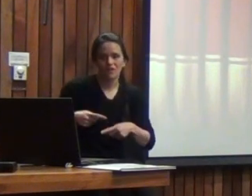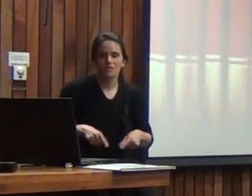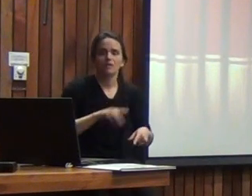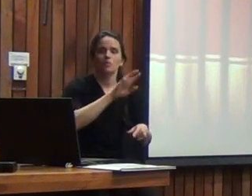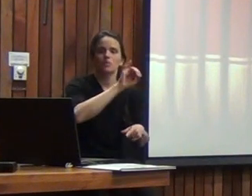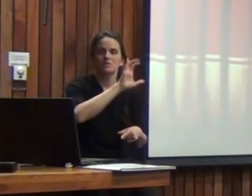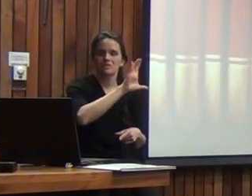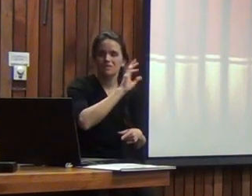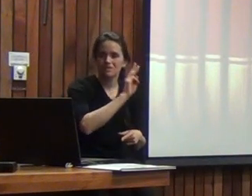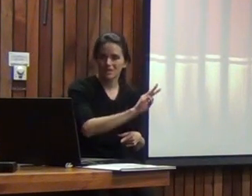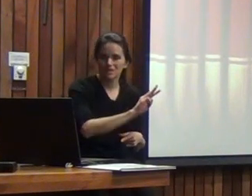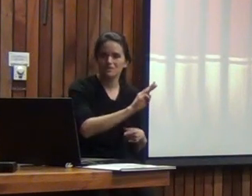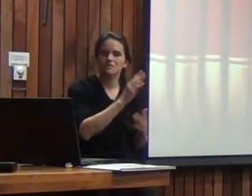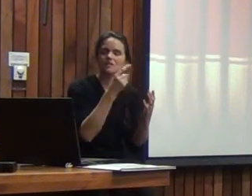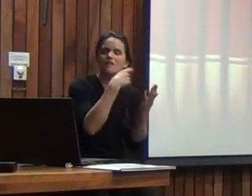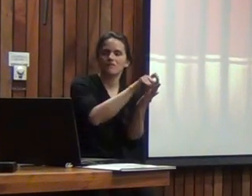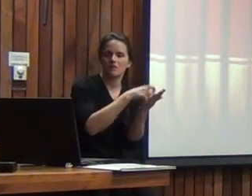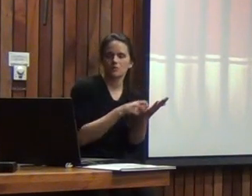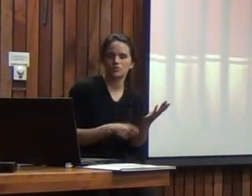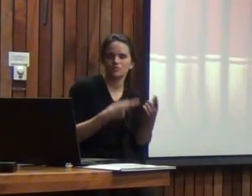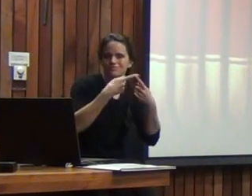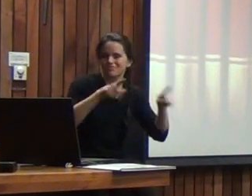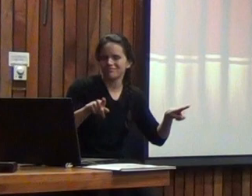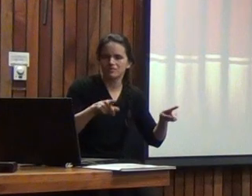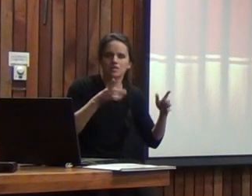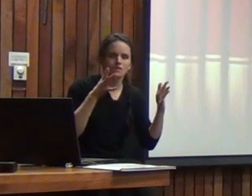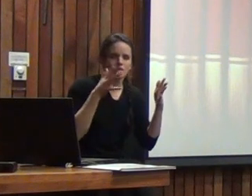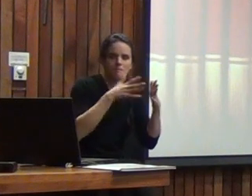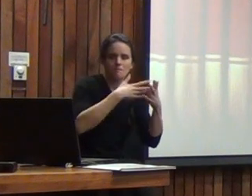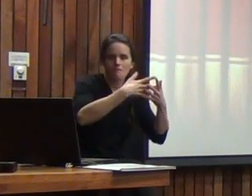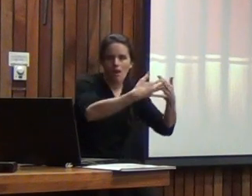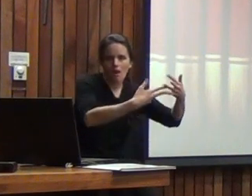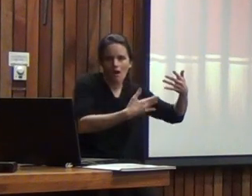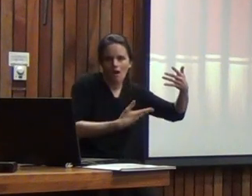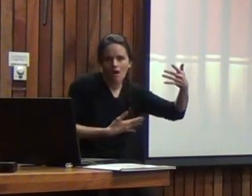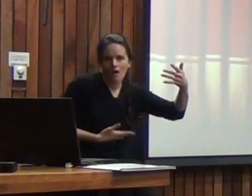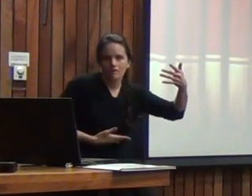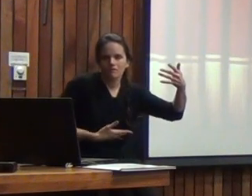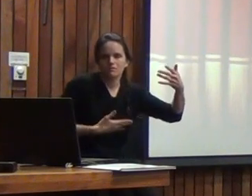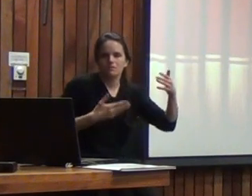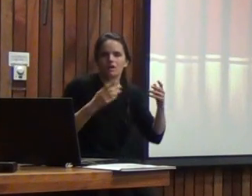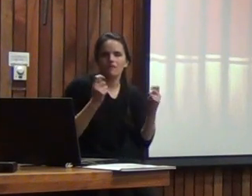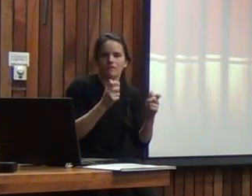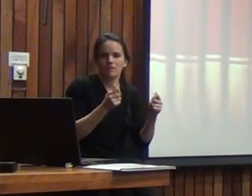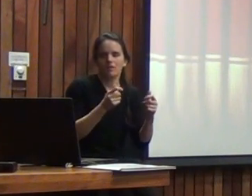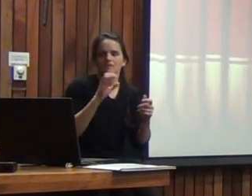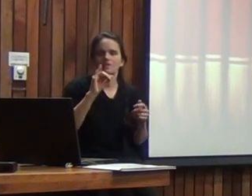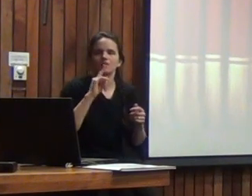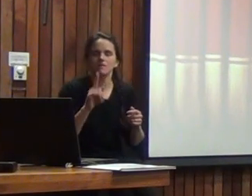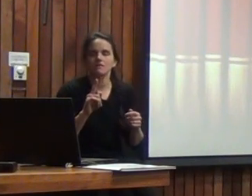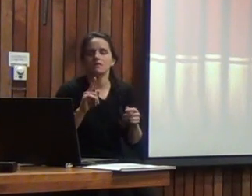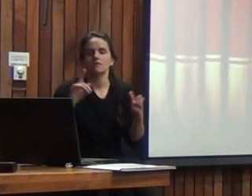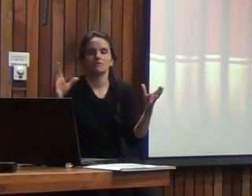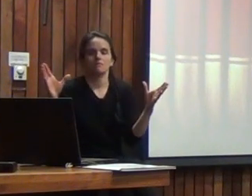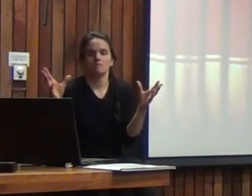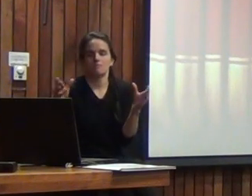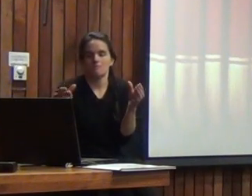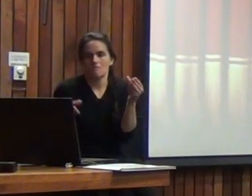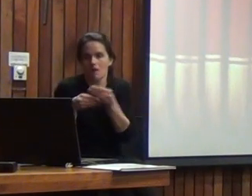el WIS-3 que es un test en ese sentido mucho más entre comillas extenso en términos de habilidades que este seguido tal nuevo que van a aplicar